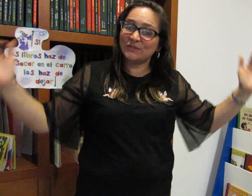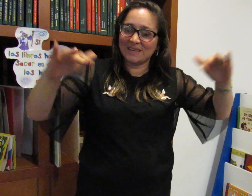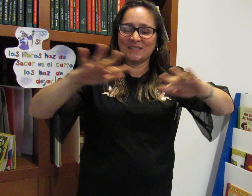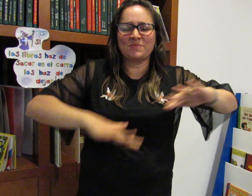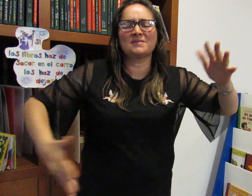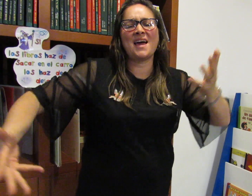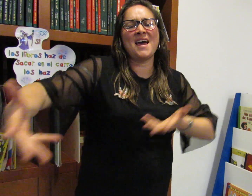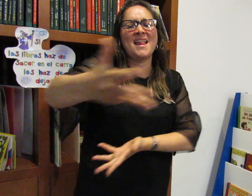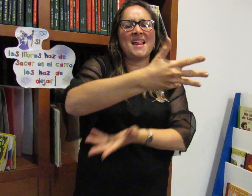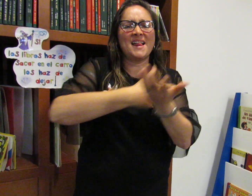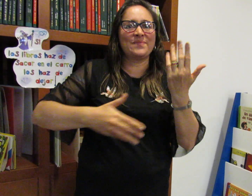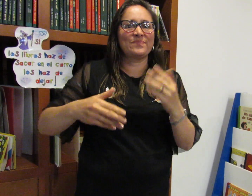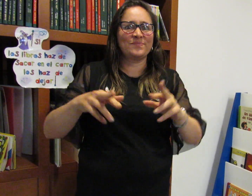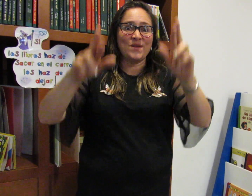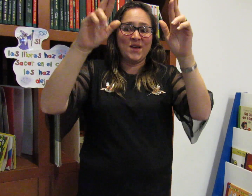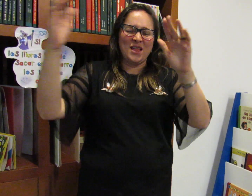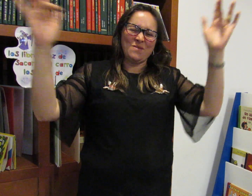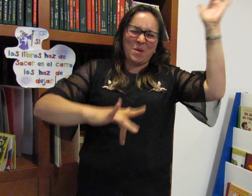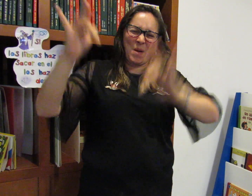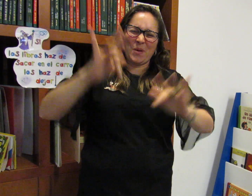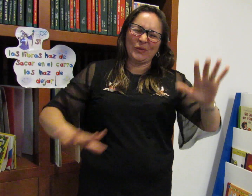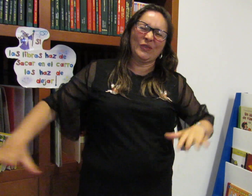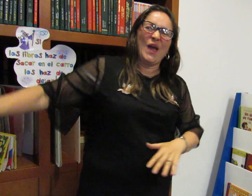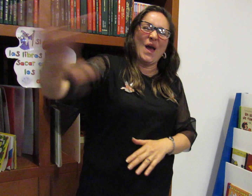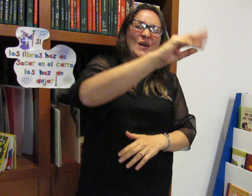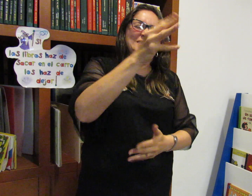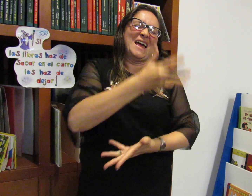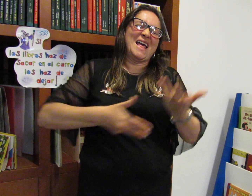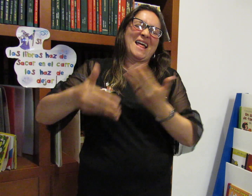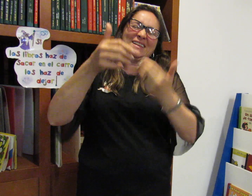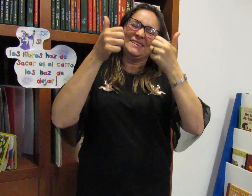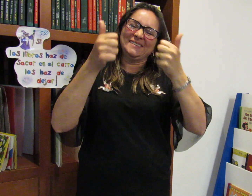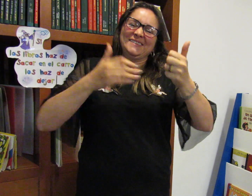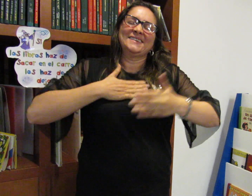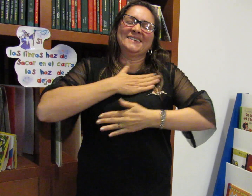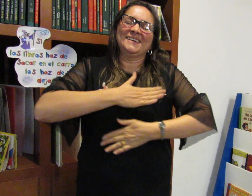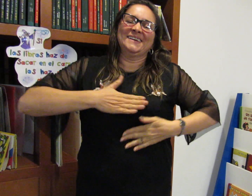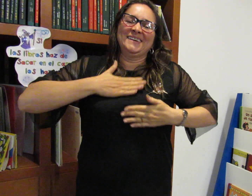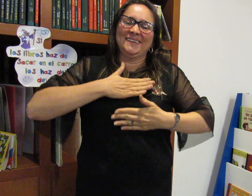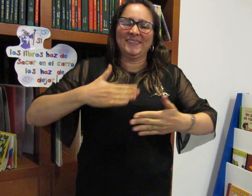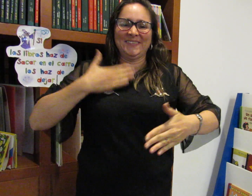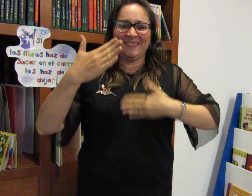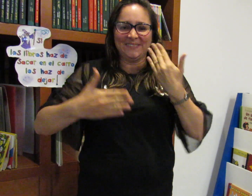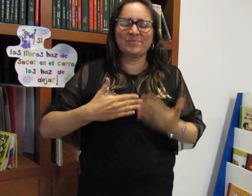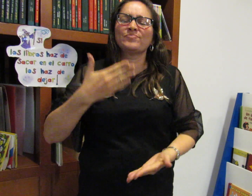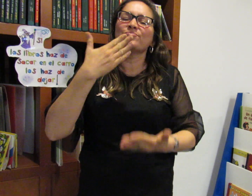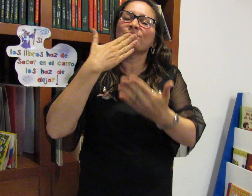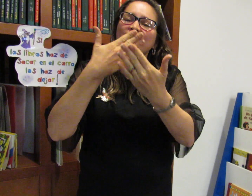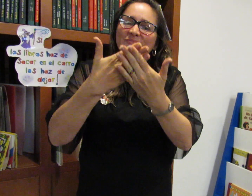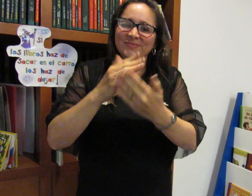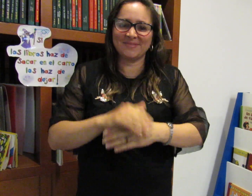a todas las personas interesadas para estar en este espacio y ojalá puedan participar. Los esperamos. Muchas gracias.